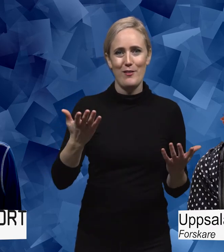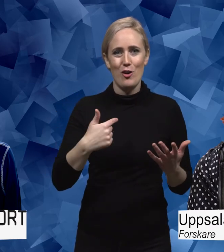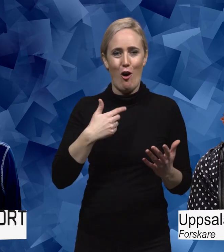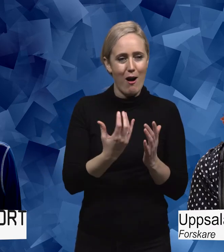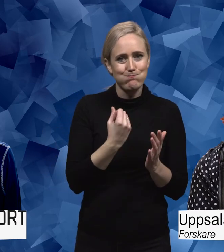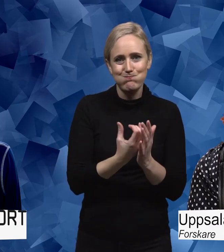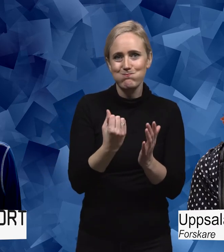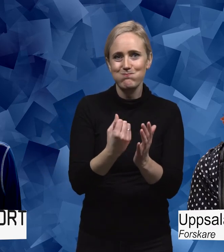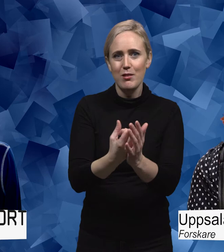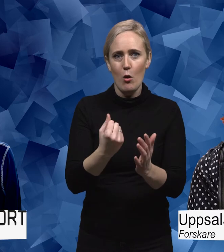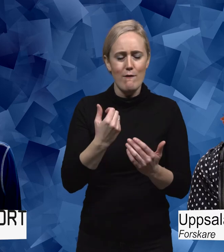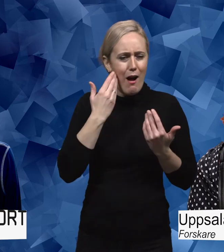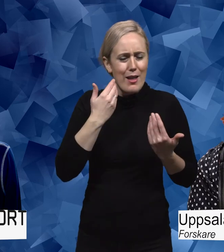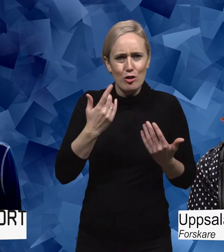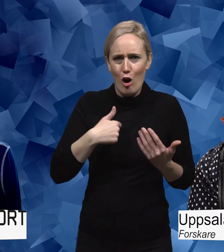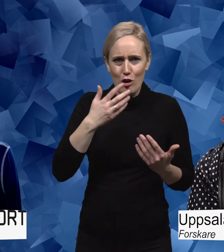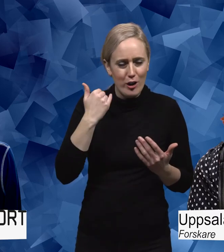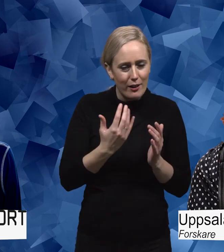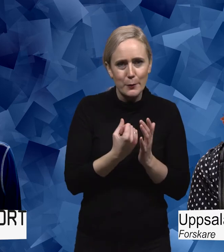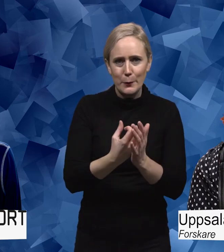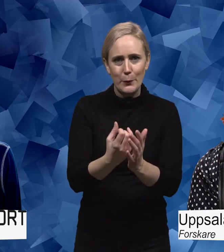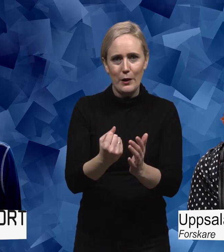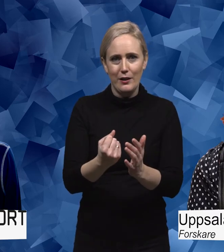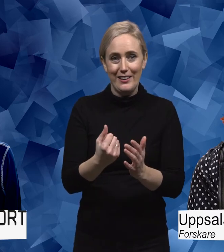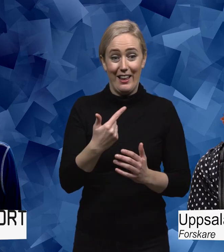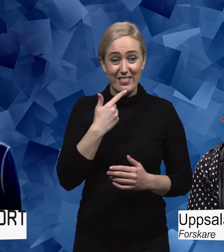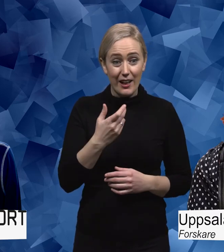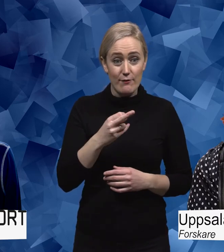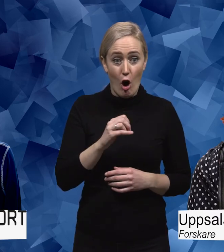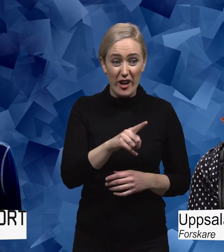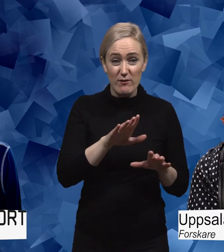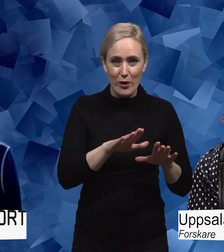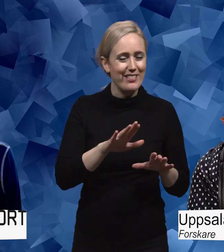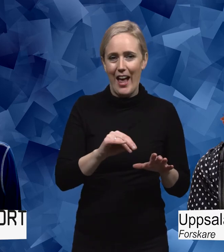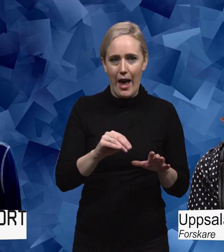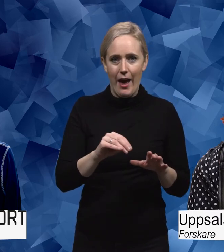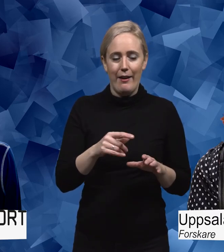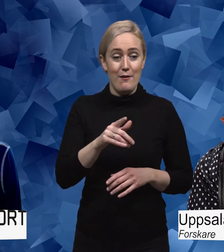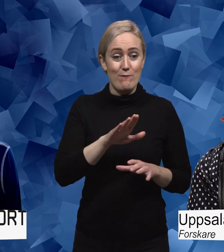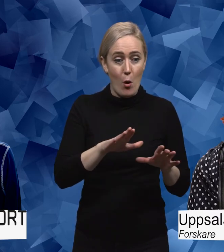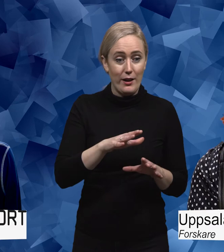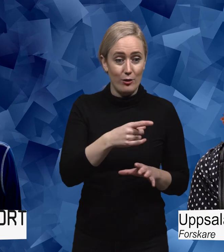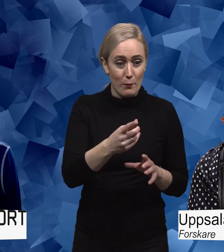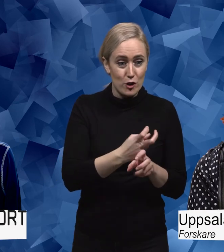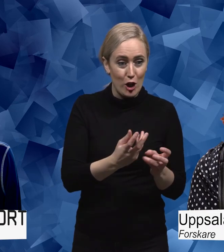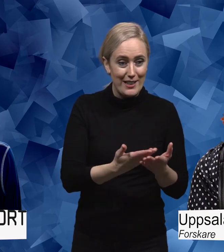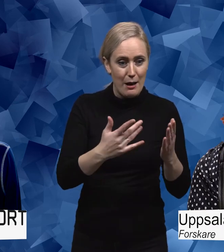åstadkommit och åstadkommer varje dag. Inte egentligen tack vare vården utan egentligen trots vårdens försök att hjälpa mig. Men också